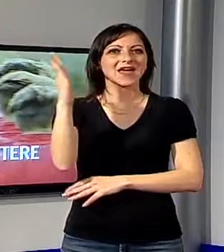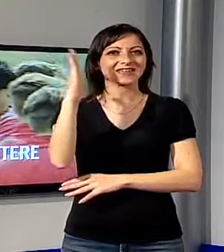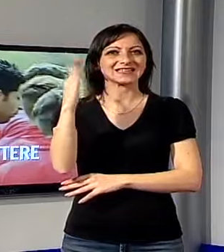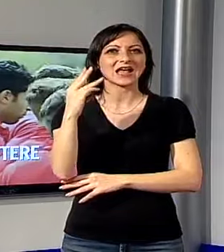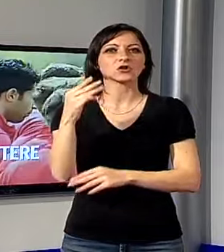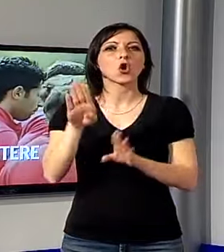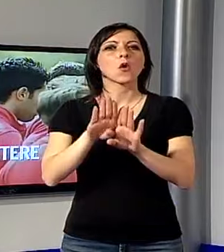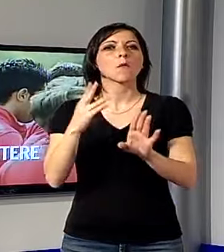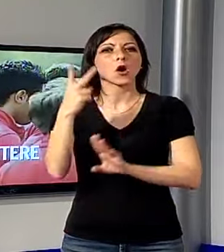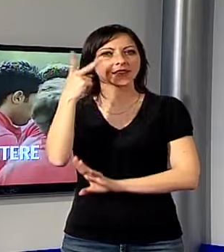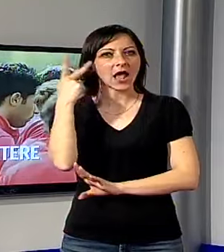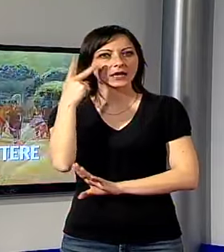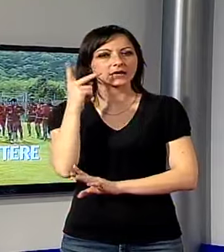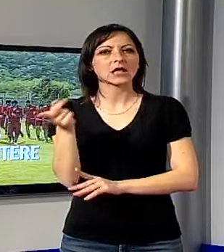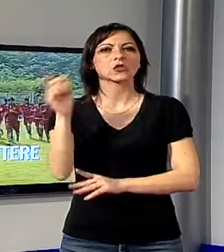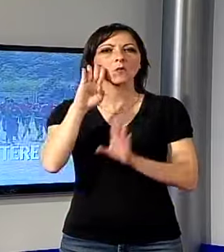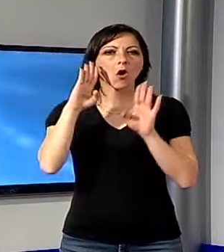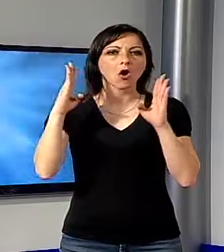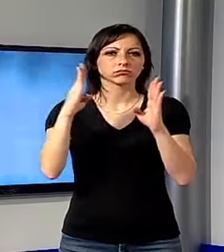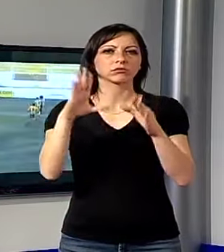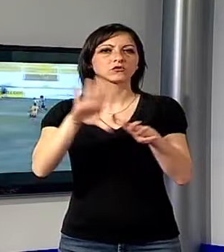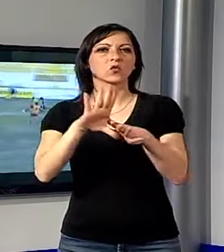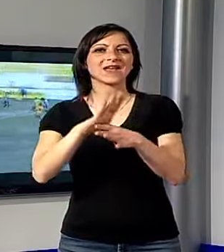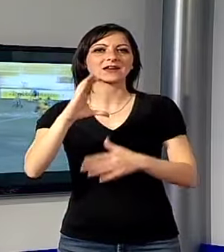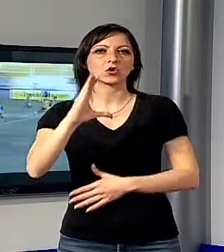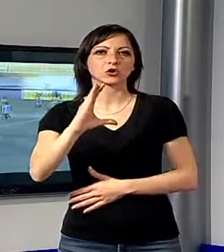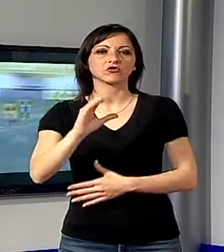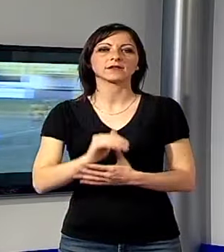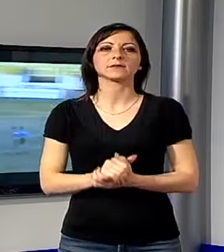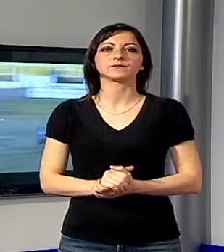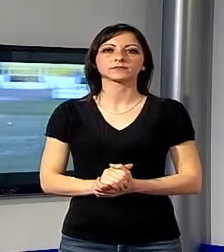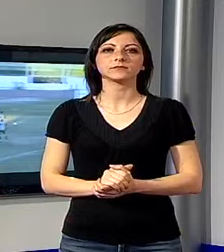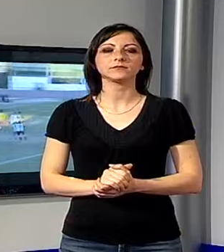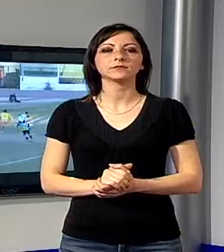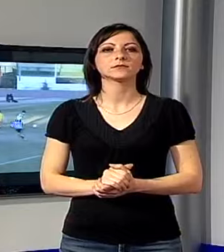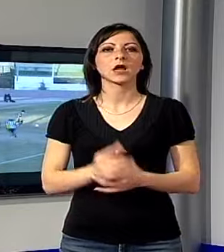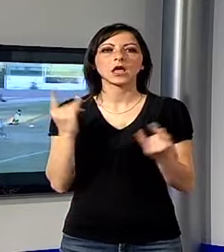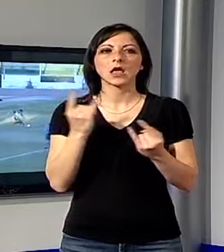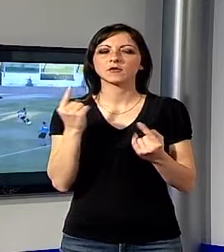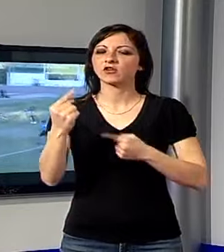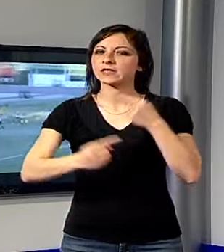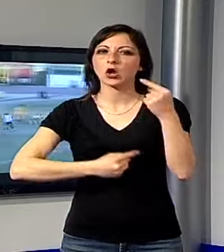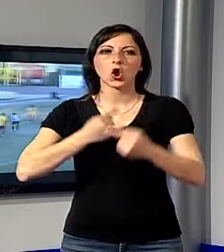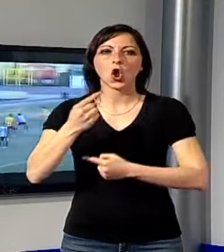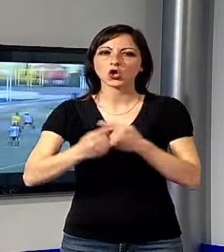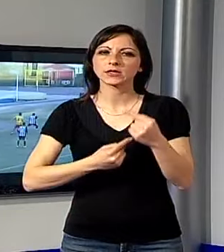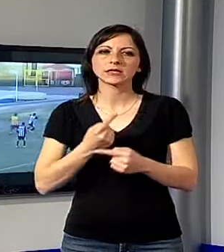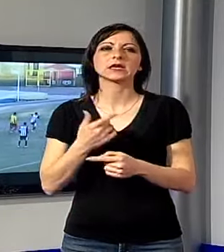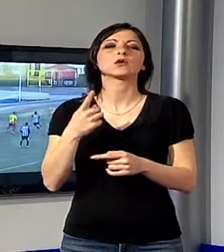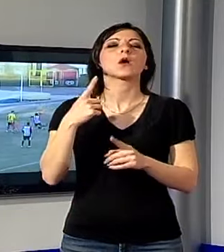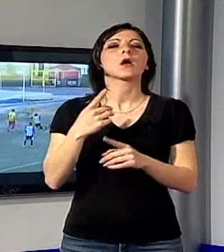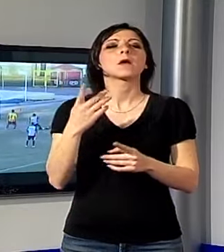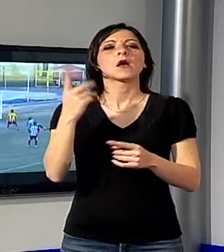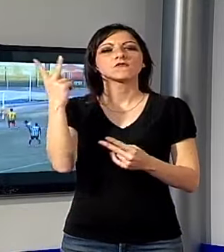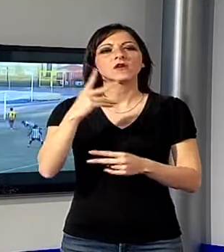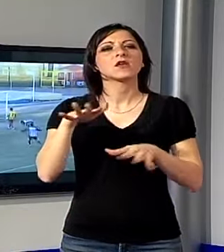potrà concentrare sulla Correggese. Emergenza continua al diareggio Benevento, senza mezza squadra, ma i bianconeri e il mister Lucarelli